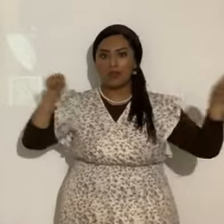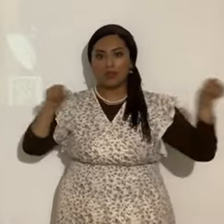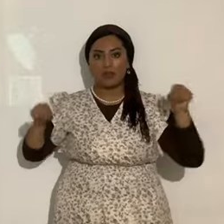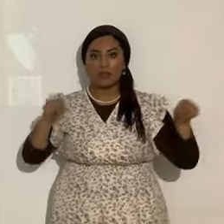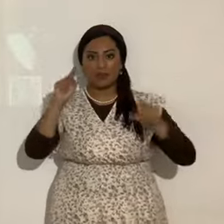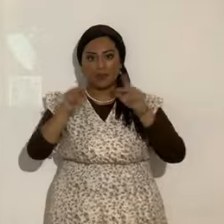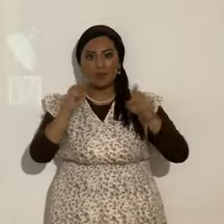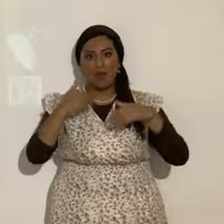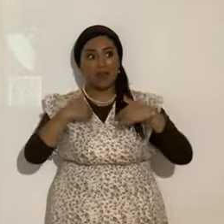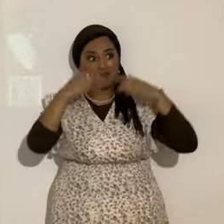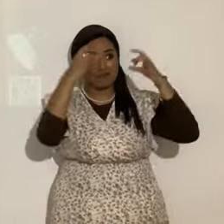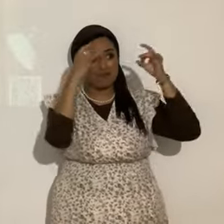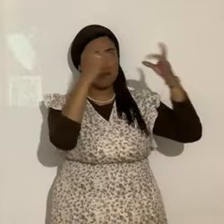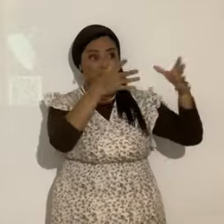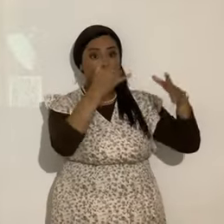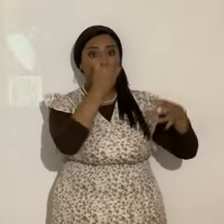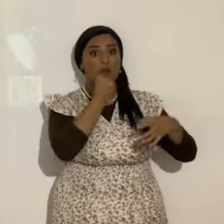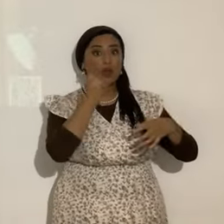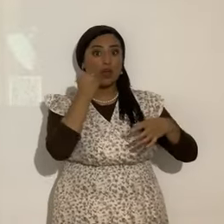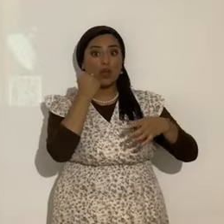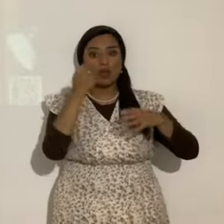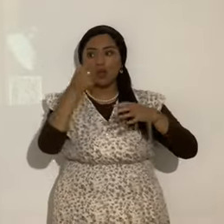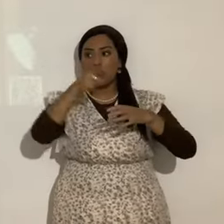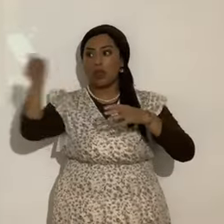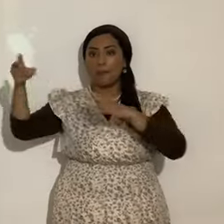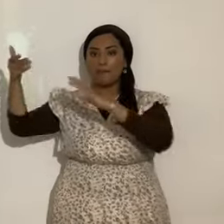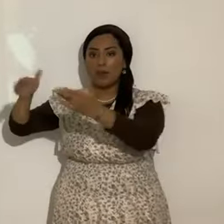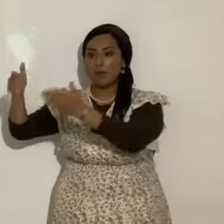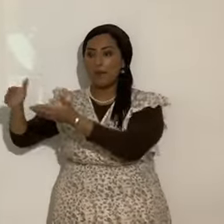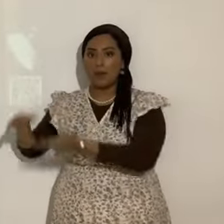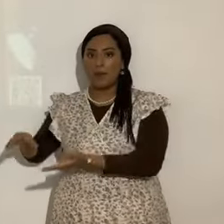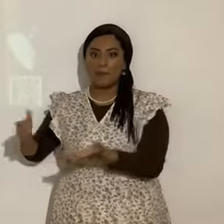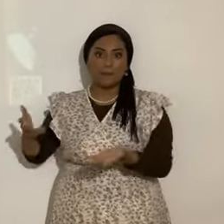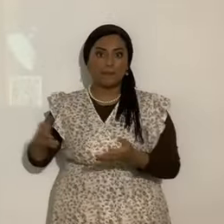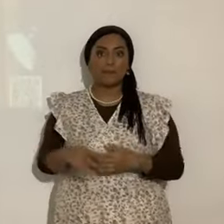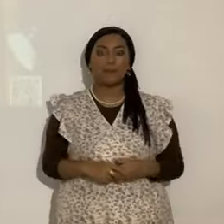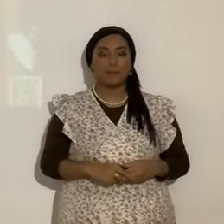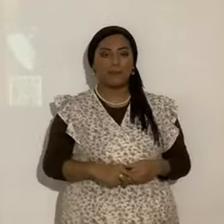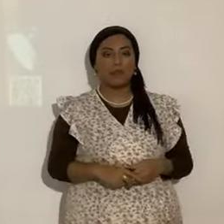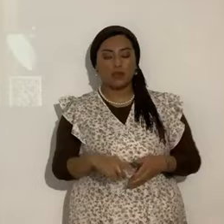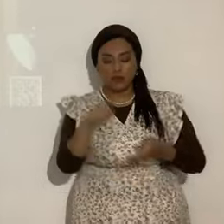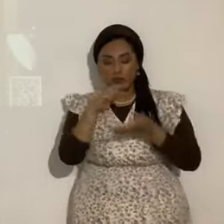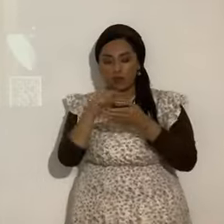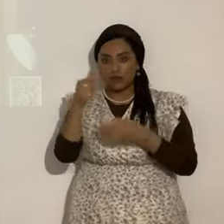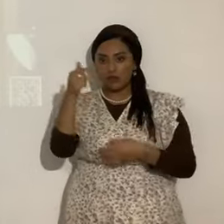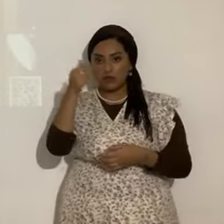Israel y han muerto. Bueno, ahora vamos al 15, a Génesis 15